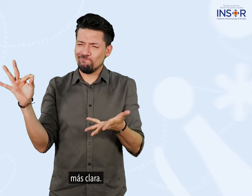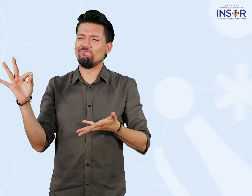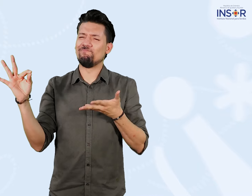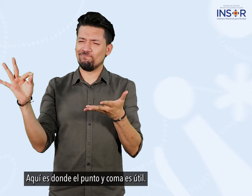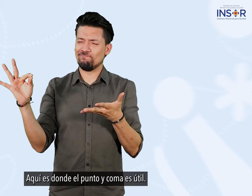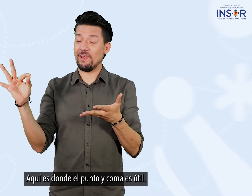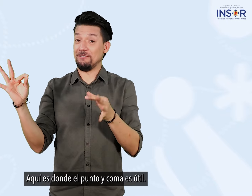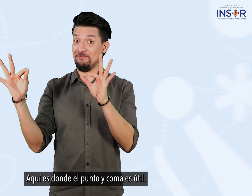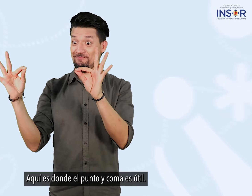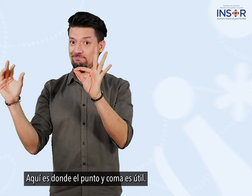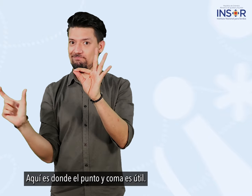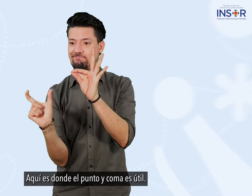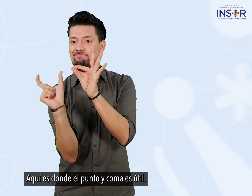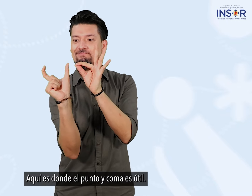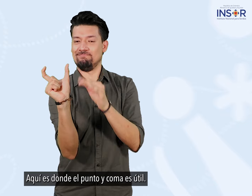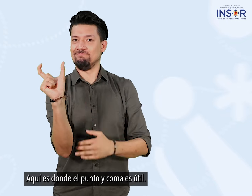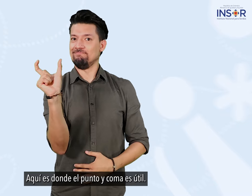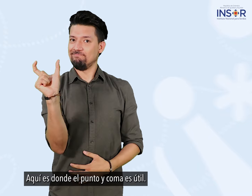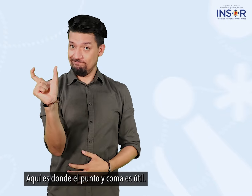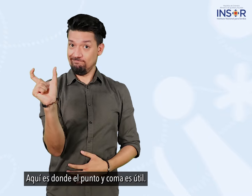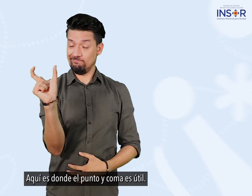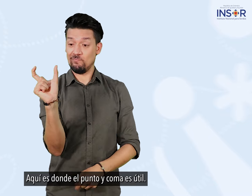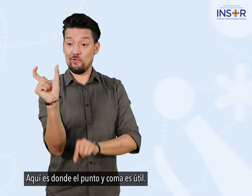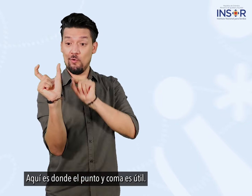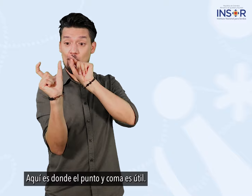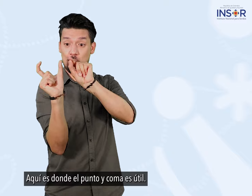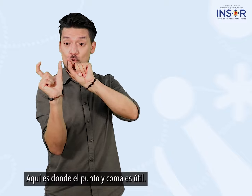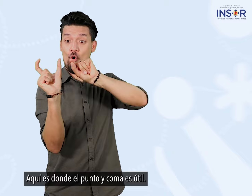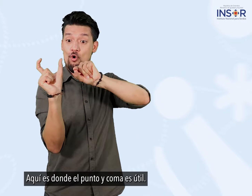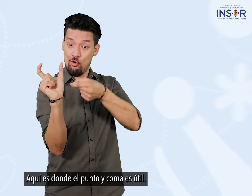aquí es donde el punto y coma es útil